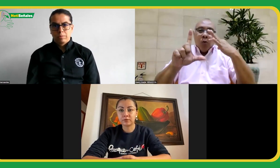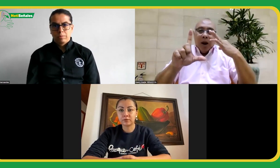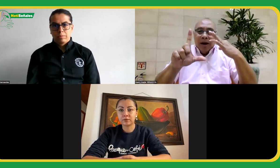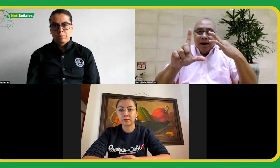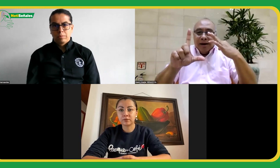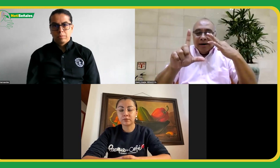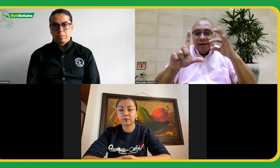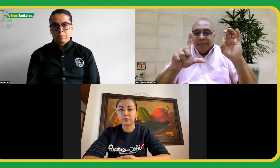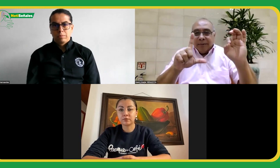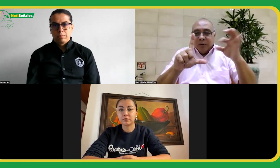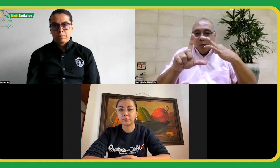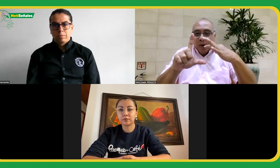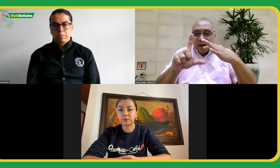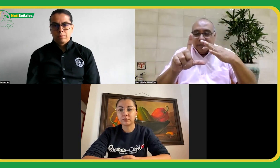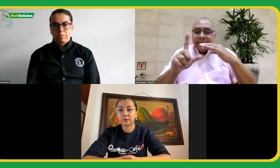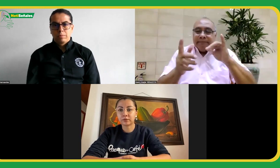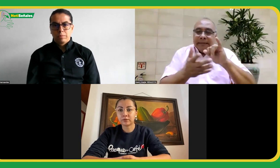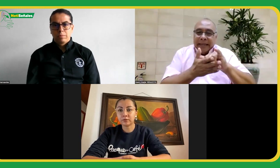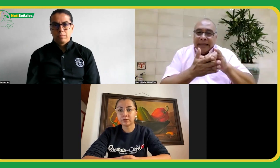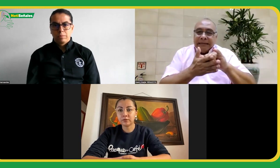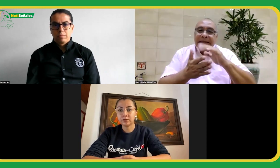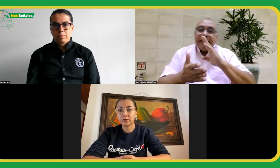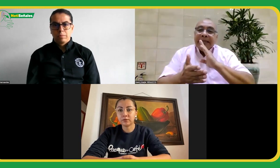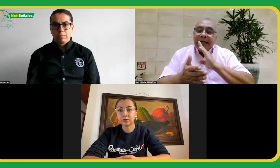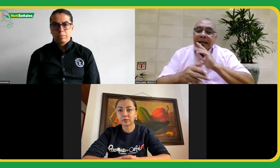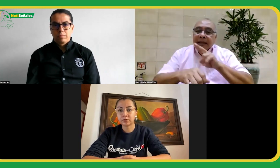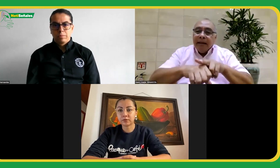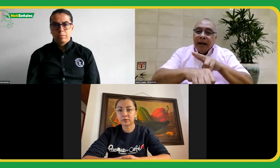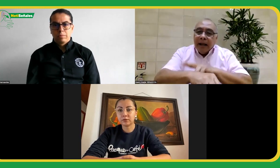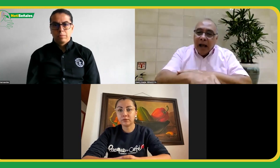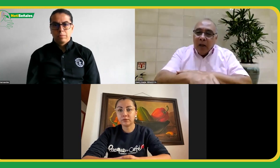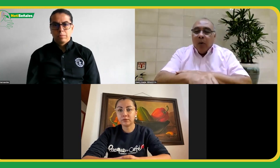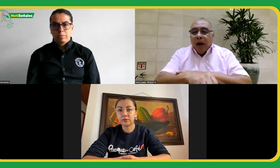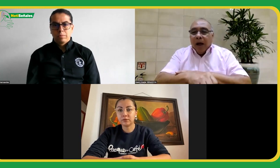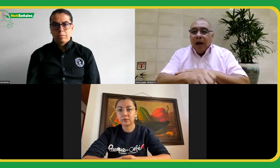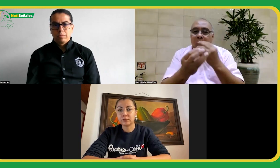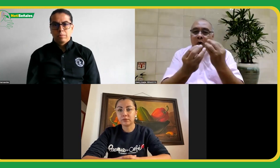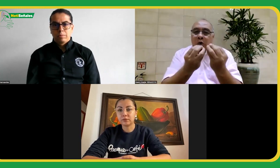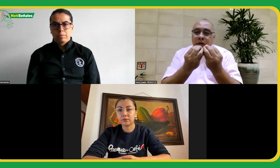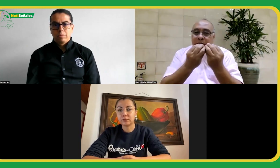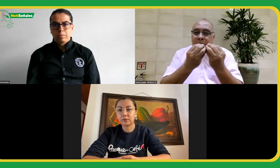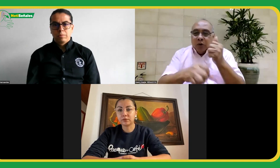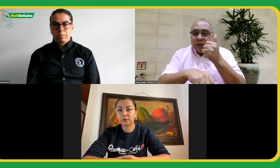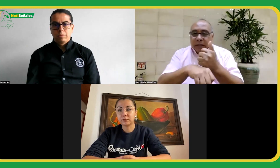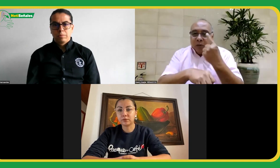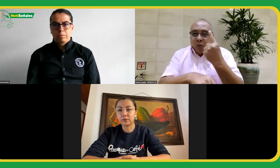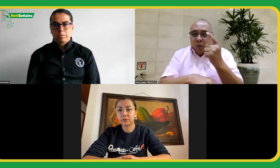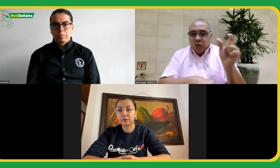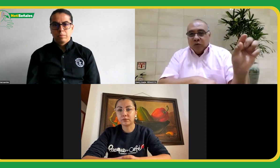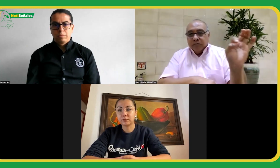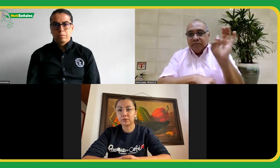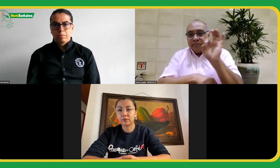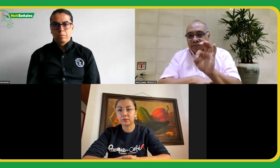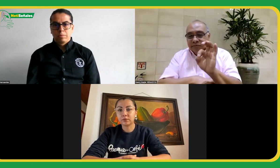FENASCOL que lo hicieron de manera virtual. Los delegados fueron del consejo directivo una